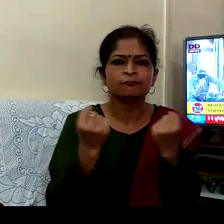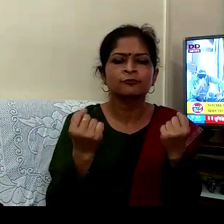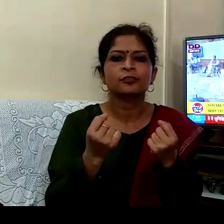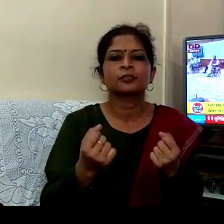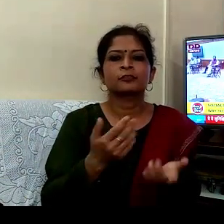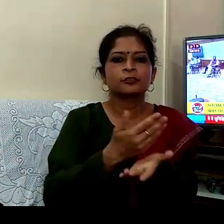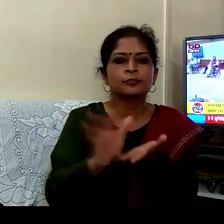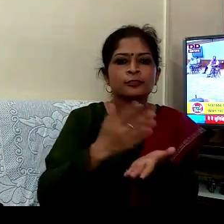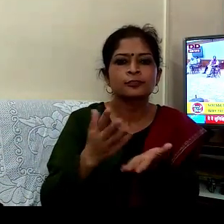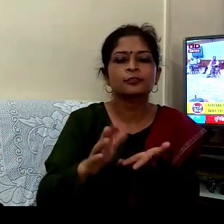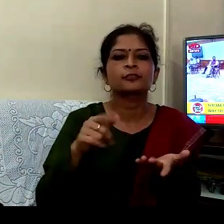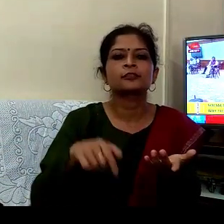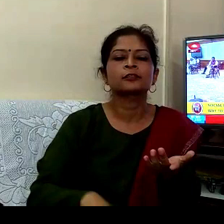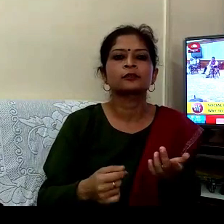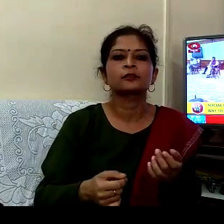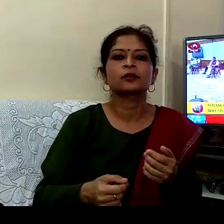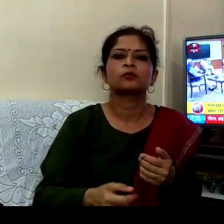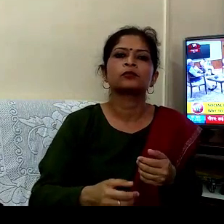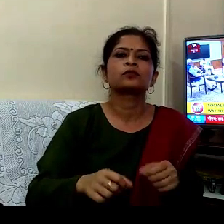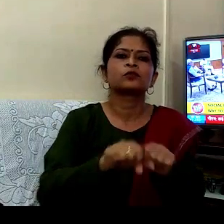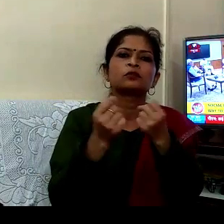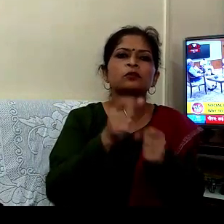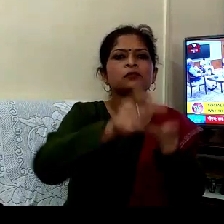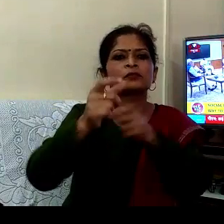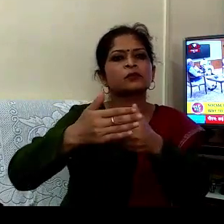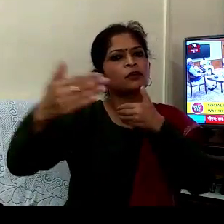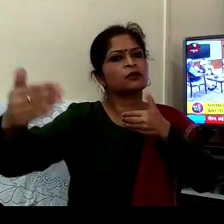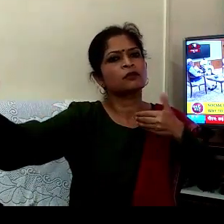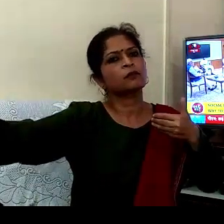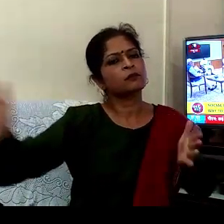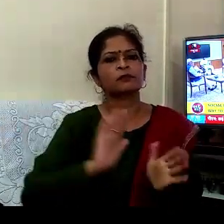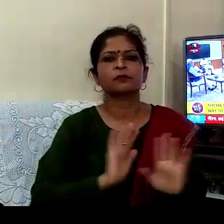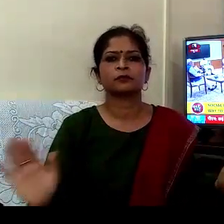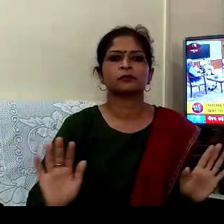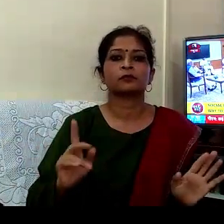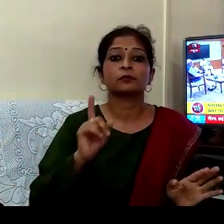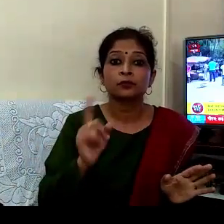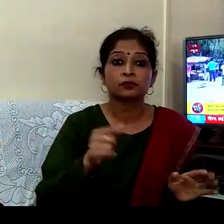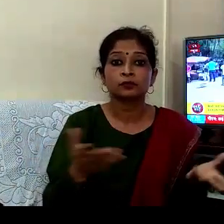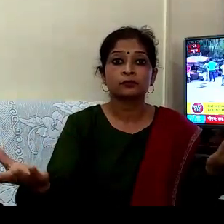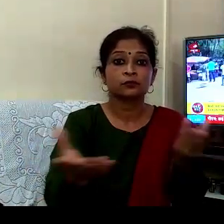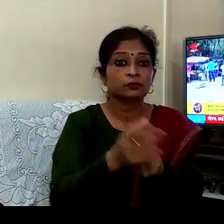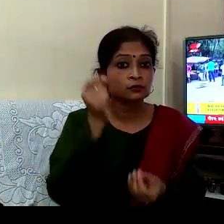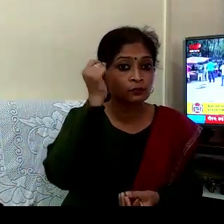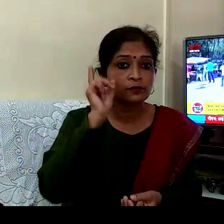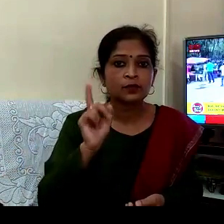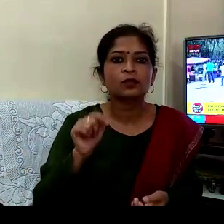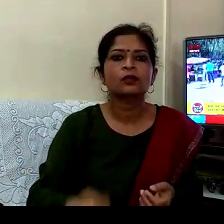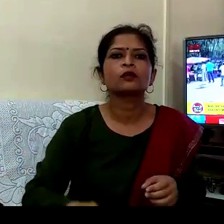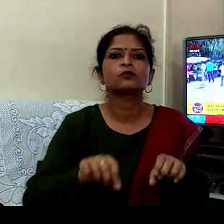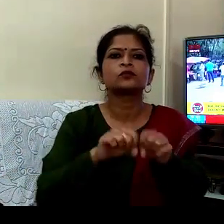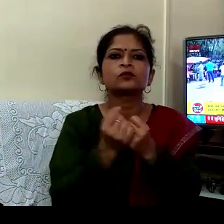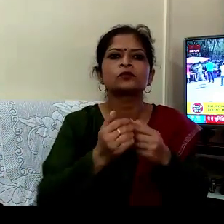کارگر طریقہ سوشل ڈسٹنسنگ ہے لیکن ہمیں یہ سمجھ نہ ہوگا کہ سوشل